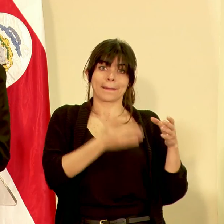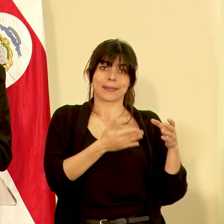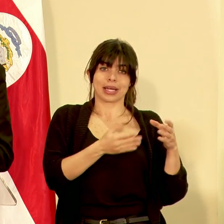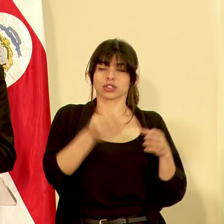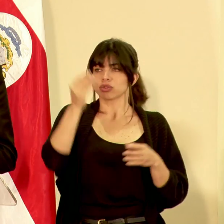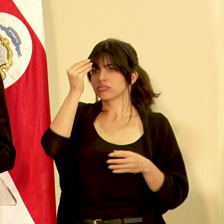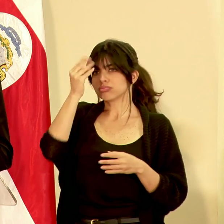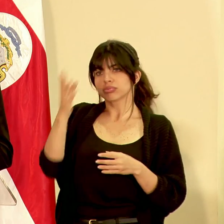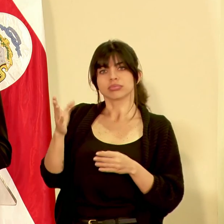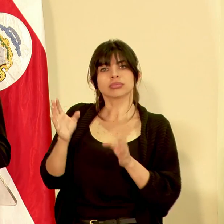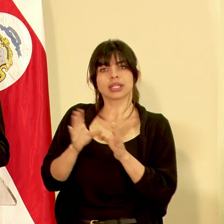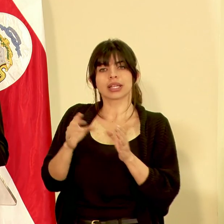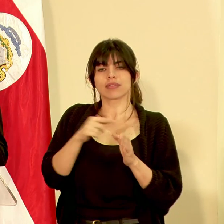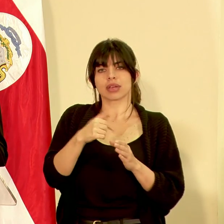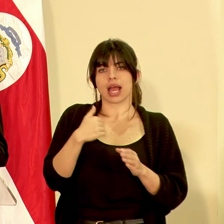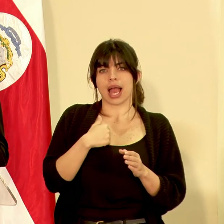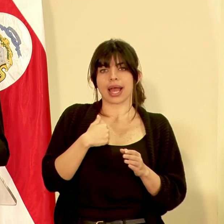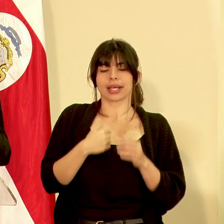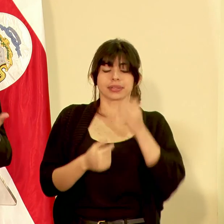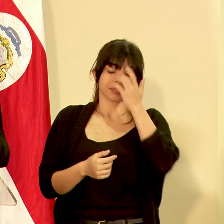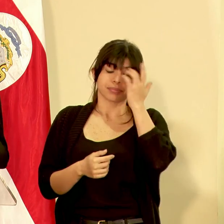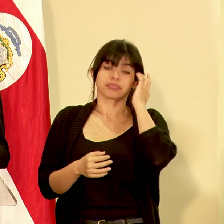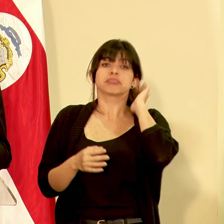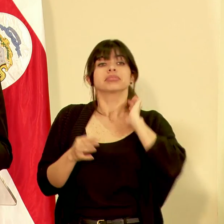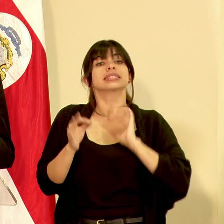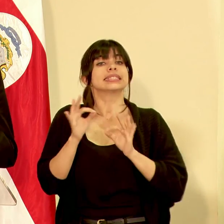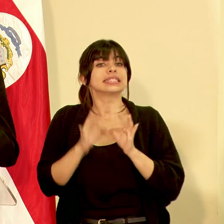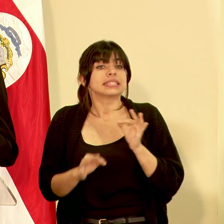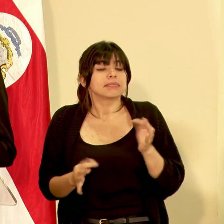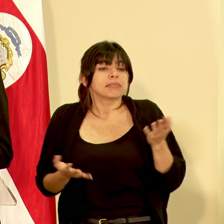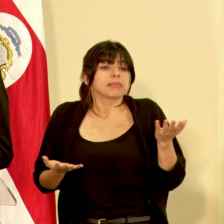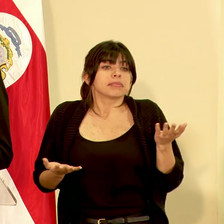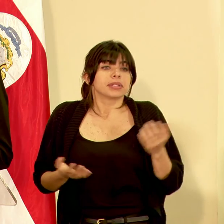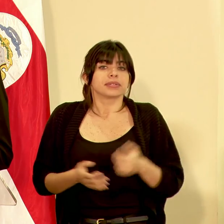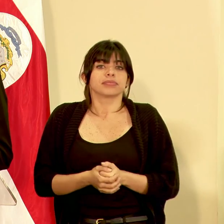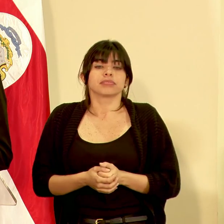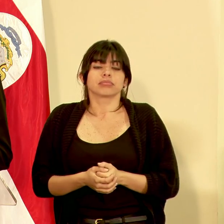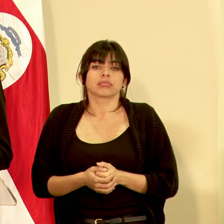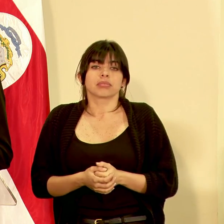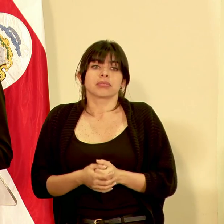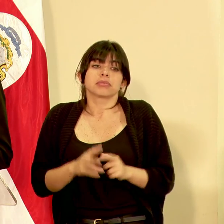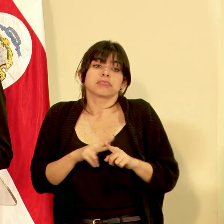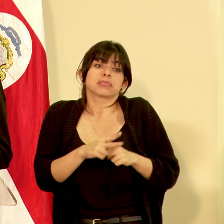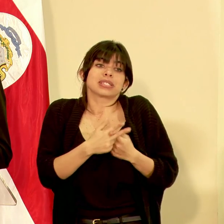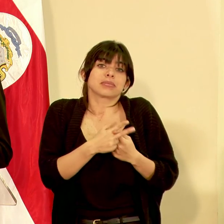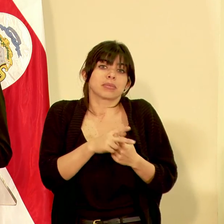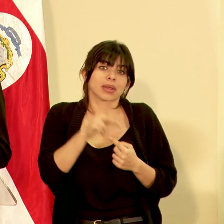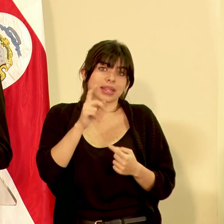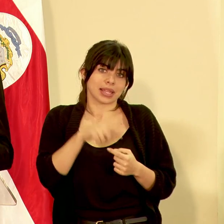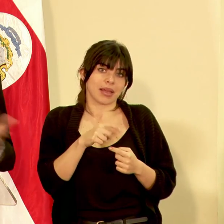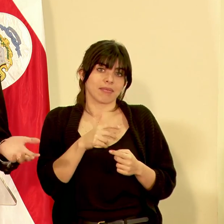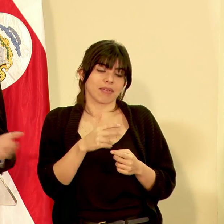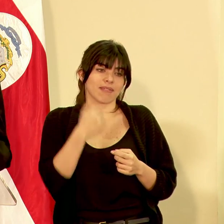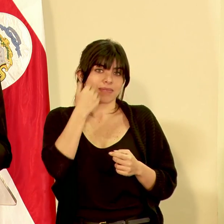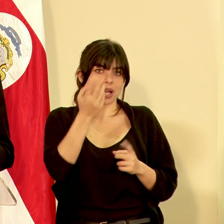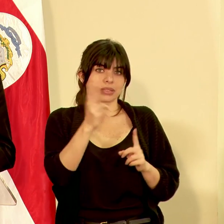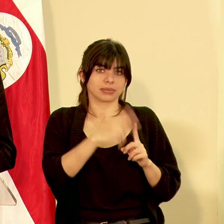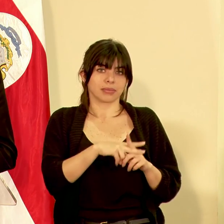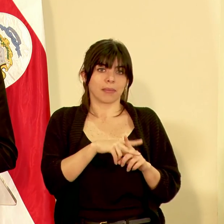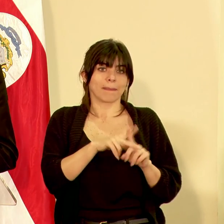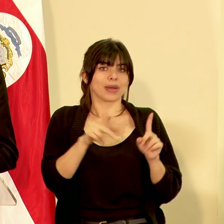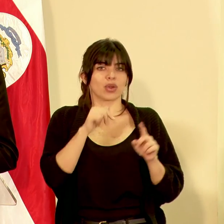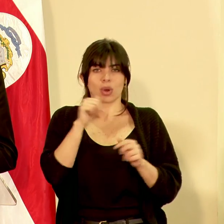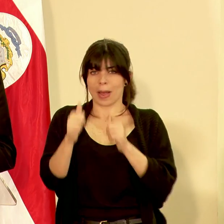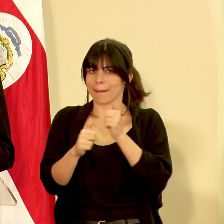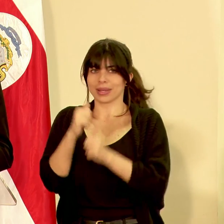transmite y certifica que es sencillo en principio debería ser práctico de implementar no es factible para la